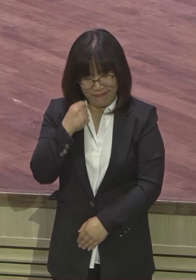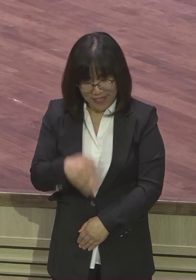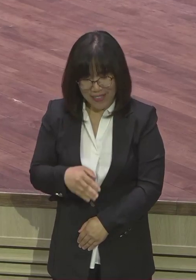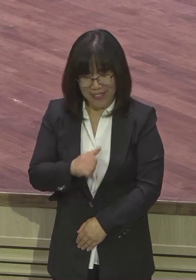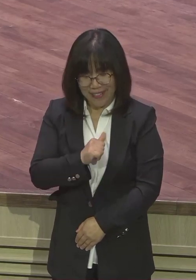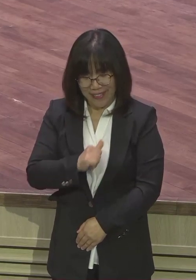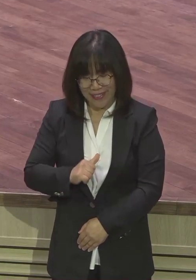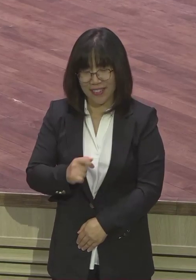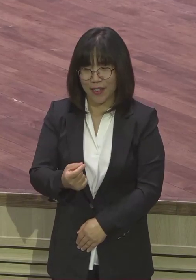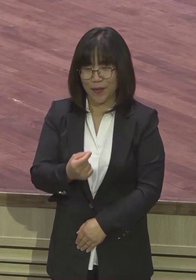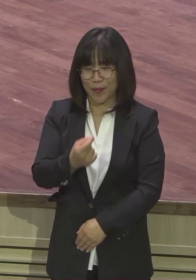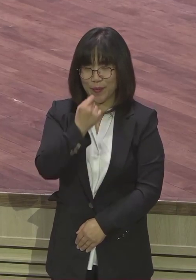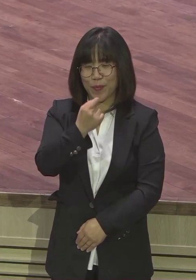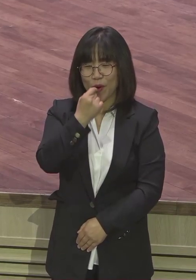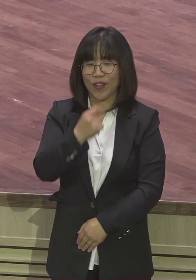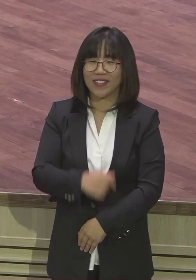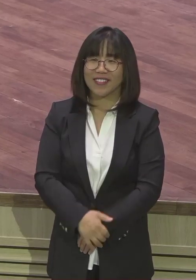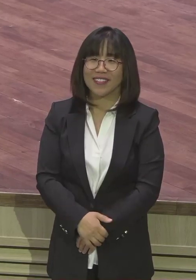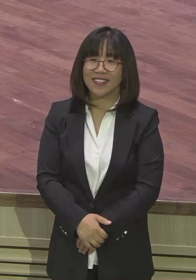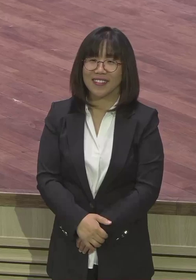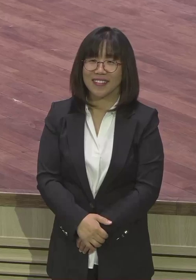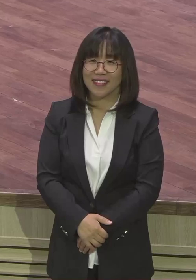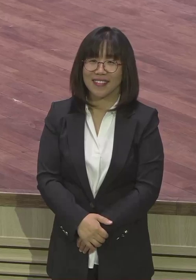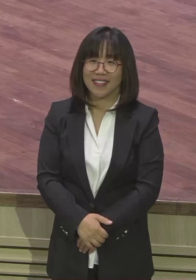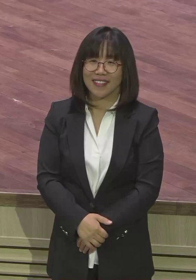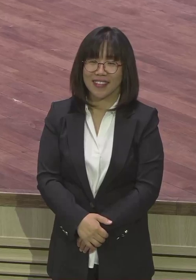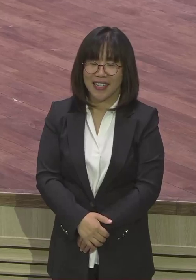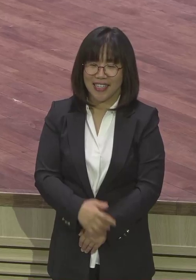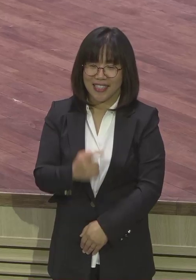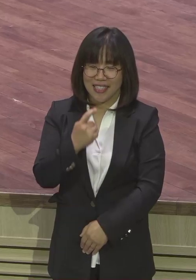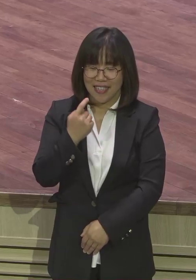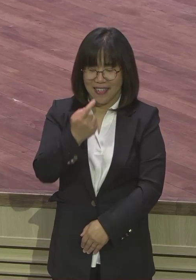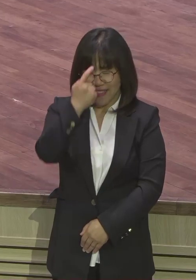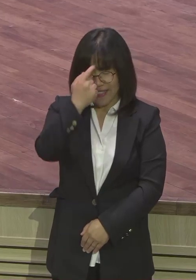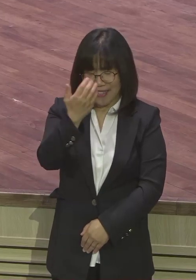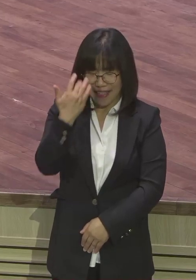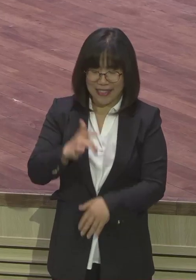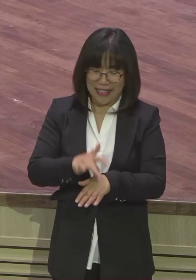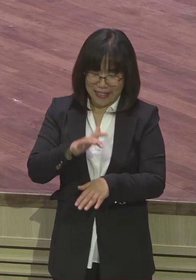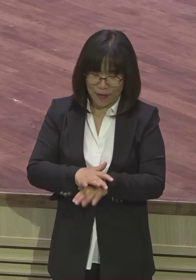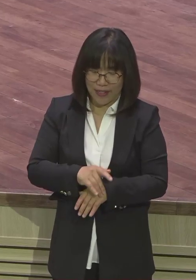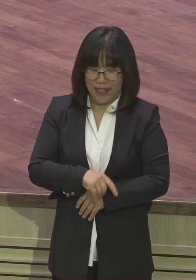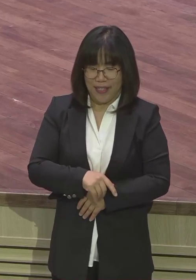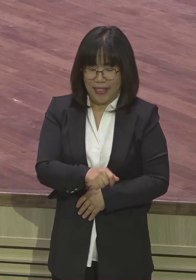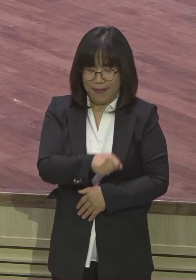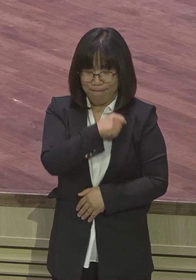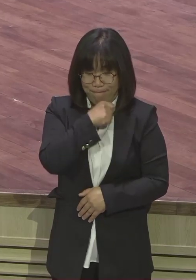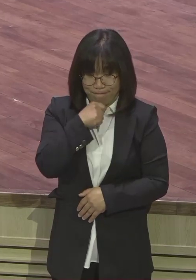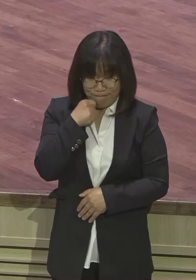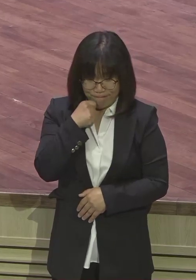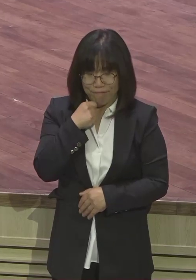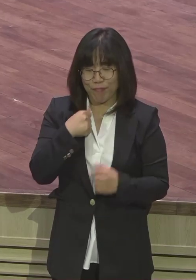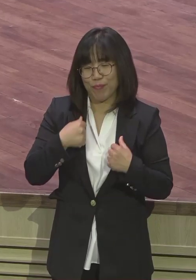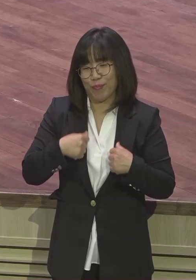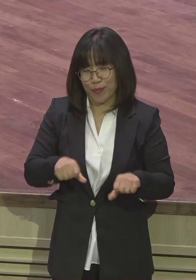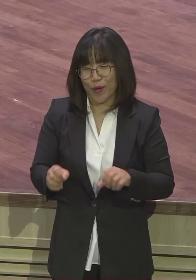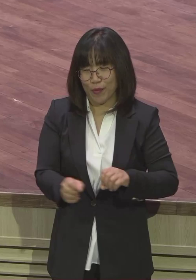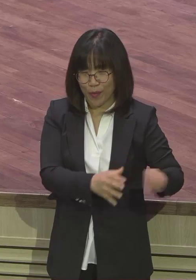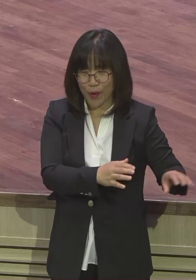그런데 맛이 모여. 이 애틀이. 이 짜고 매고 묻는 습관이 평생에 왔기 때문에 그냥 맛이 없는데. 맛이 없는 게 뭐면 좋다.